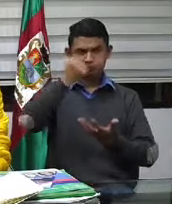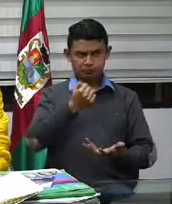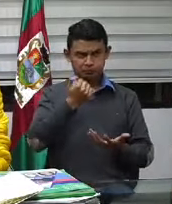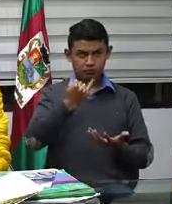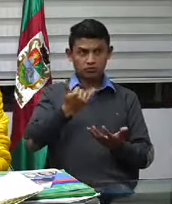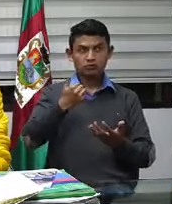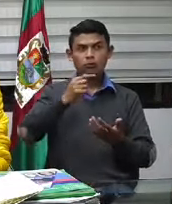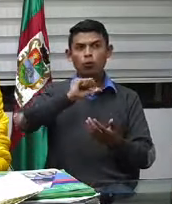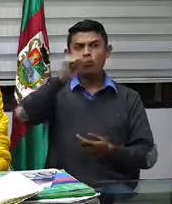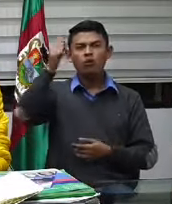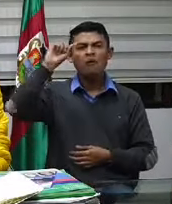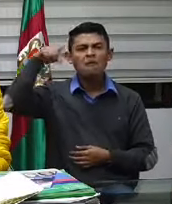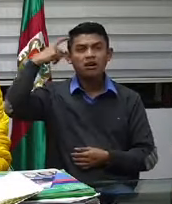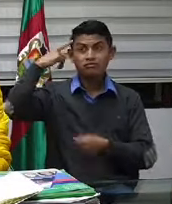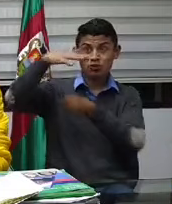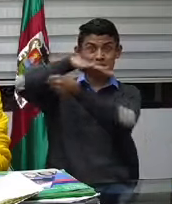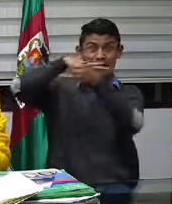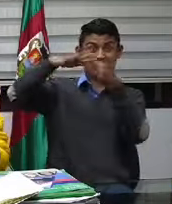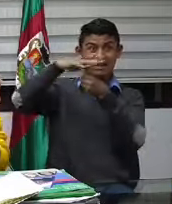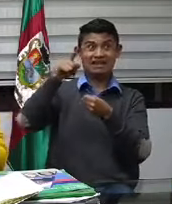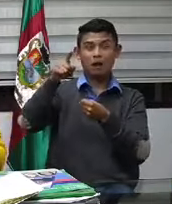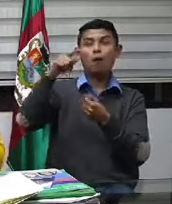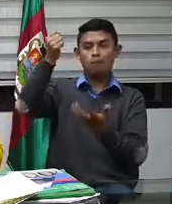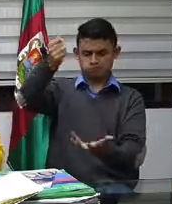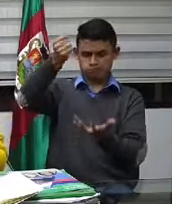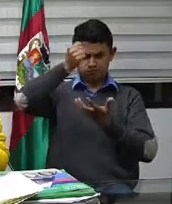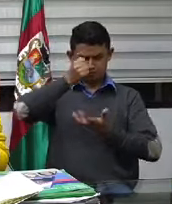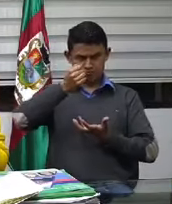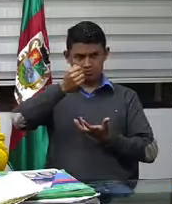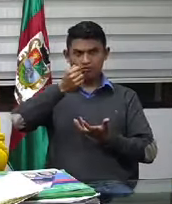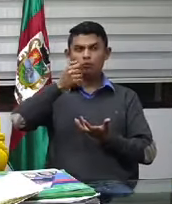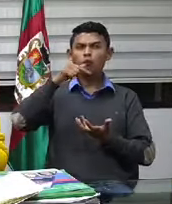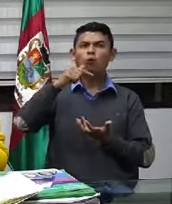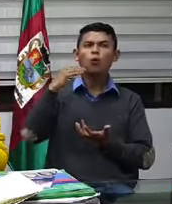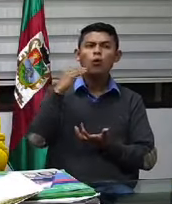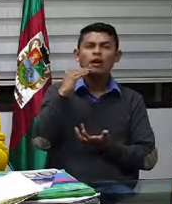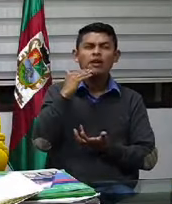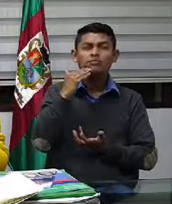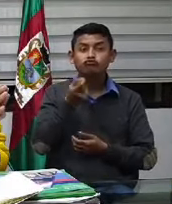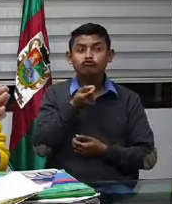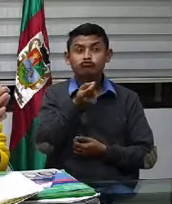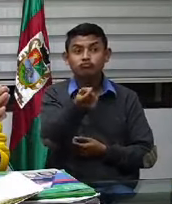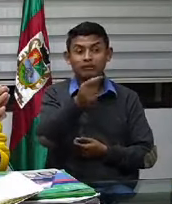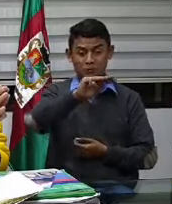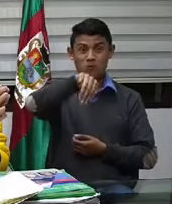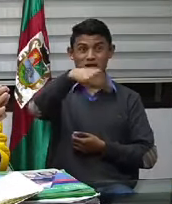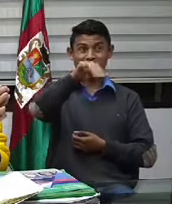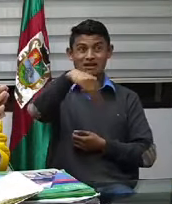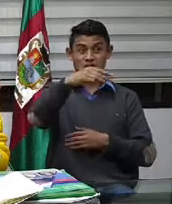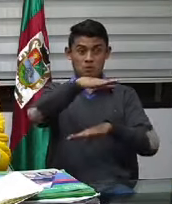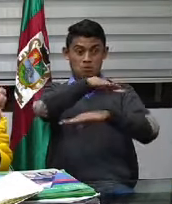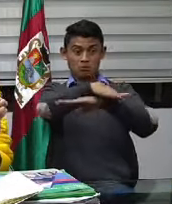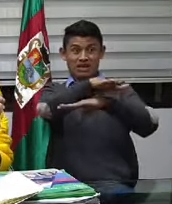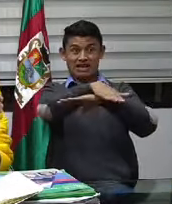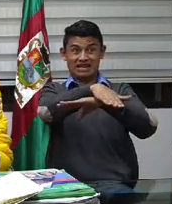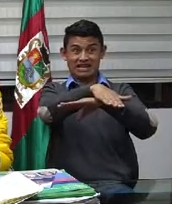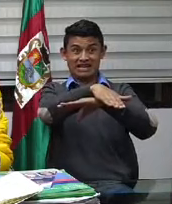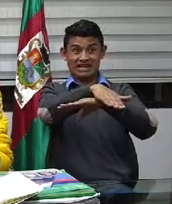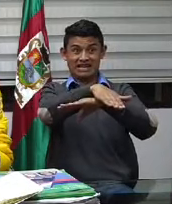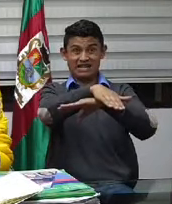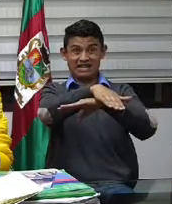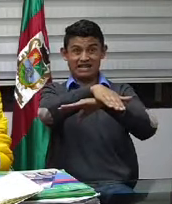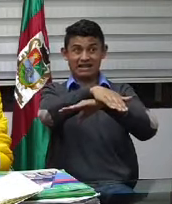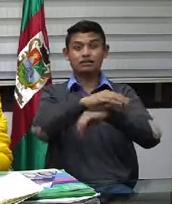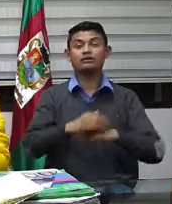la gobernación de Gutiérrez. Hasta el miércoles en la tarde, que era un día hábil, hasta ese